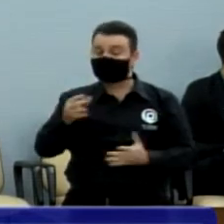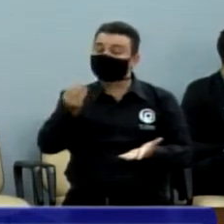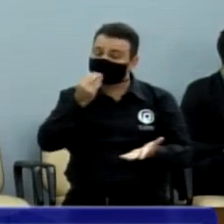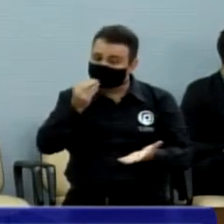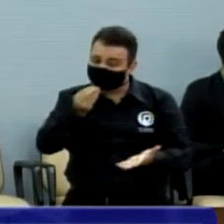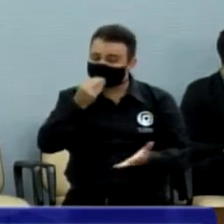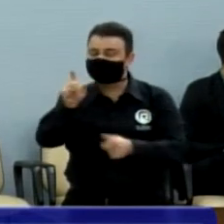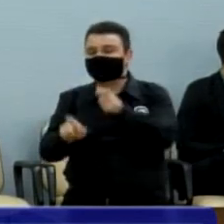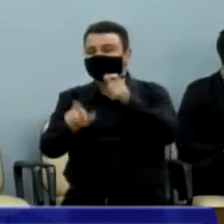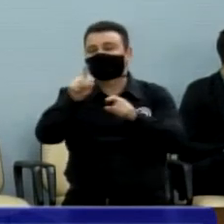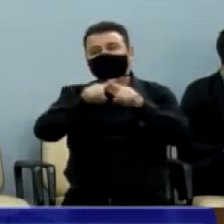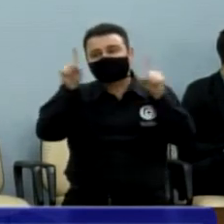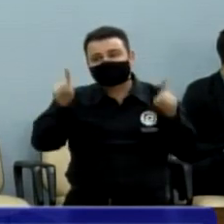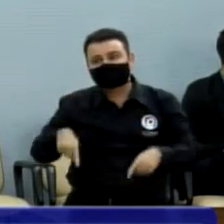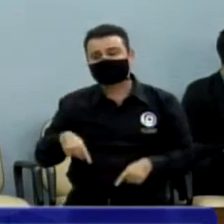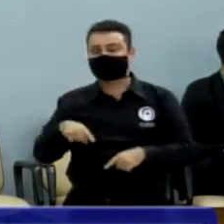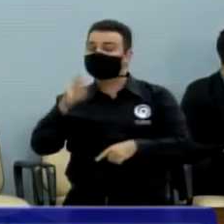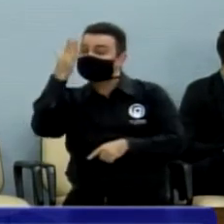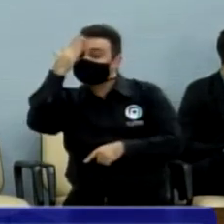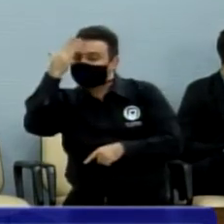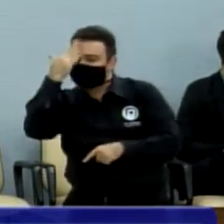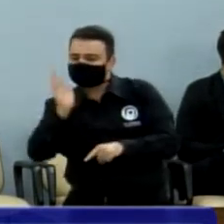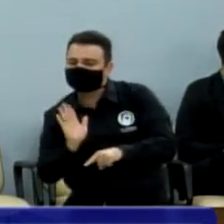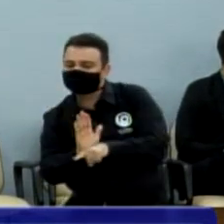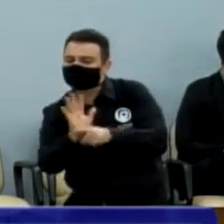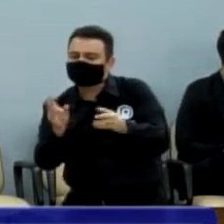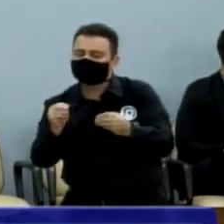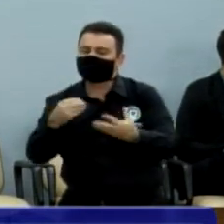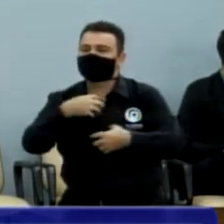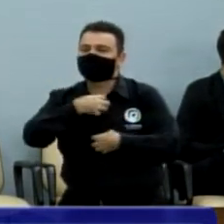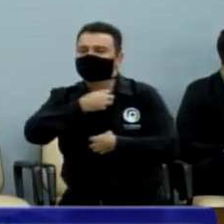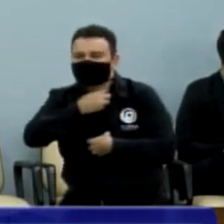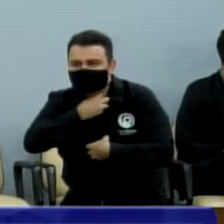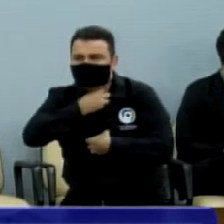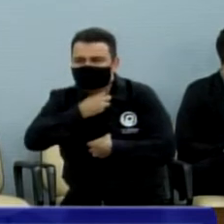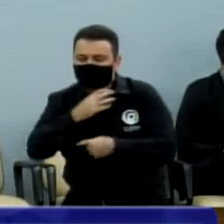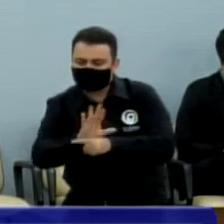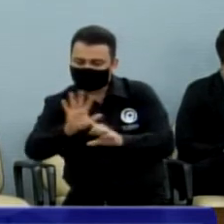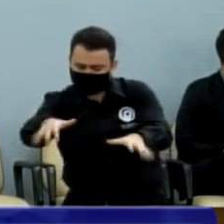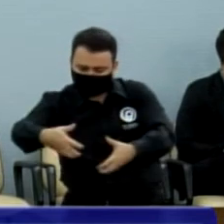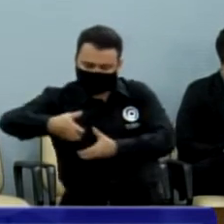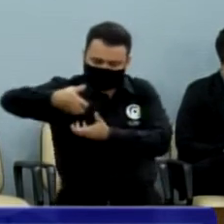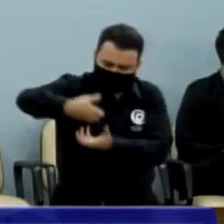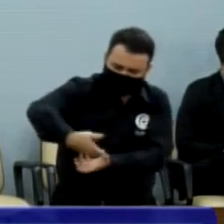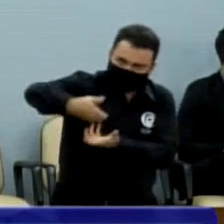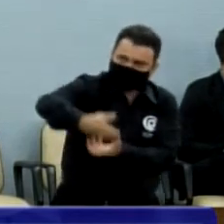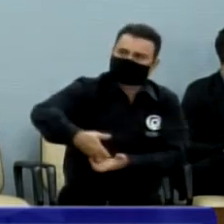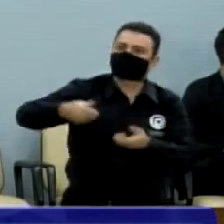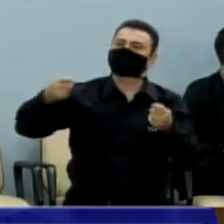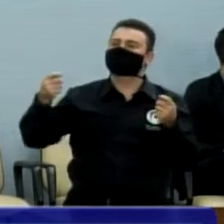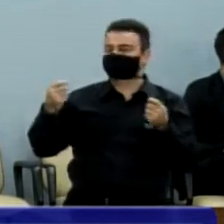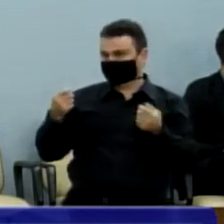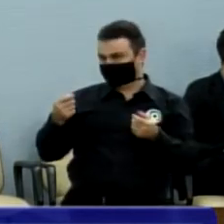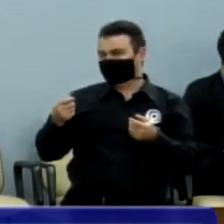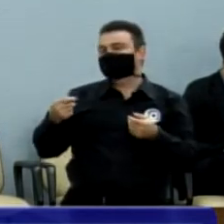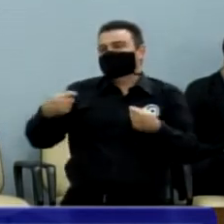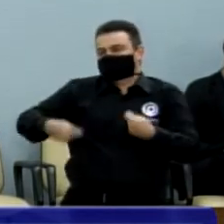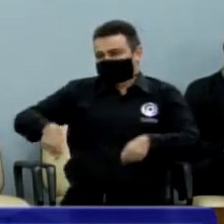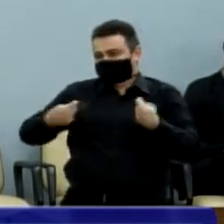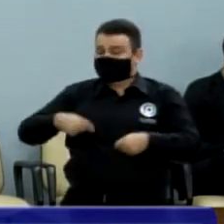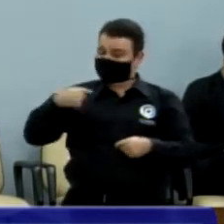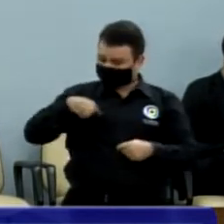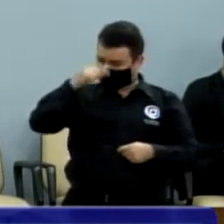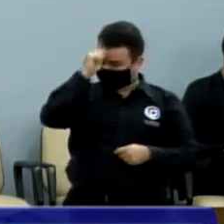levou ao óbito. Então, na época, até pensei em propor alguma coisa, mas vi que em Rio Preto já tem também uma lei. Mas eu fiz um